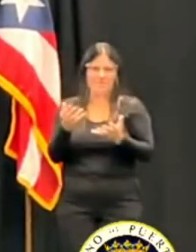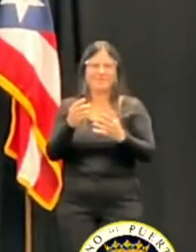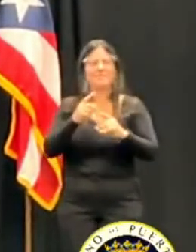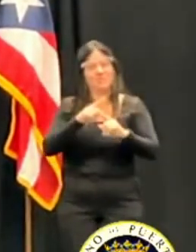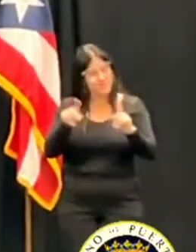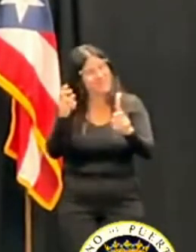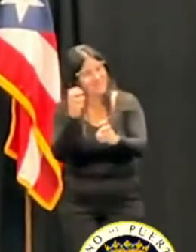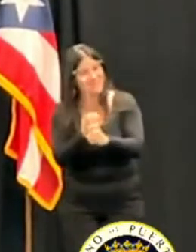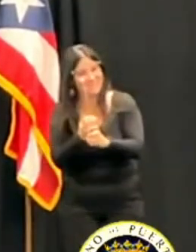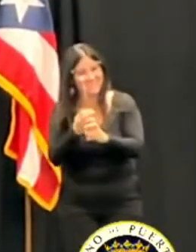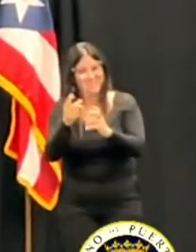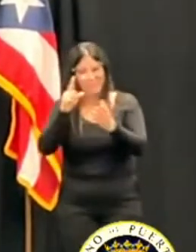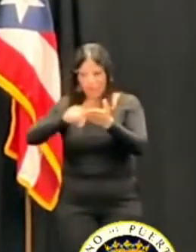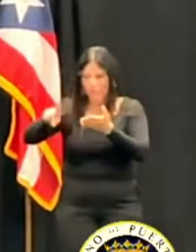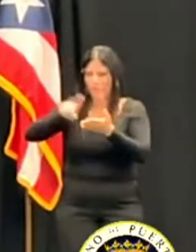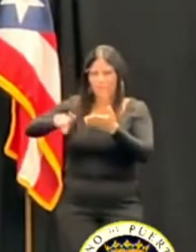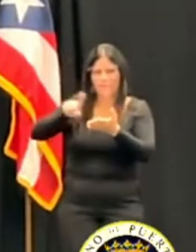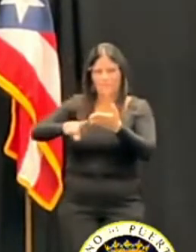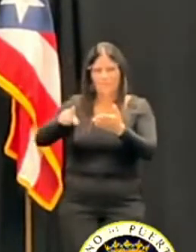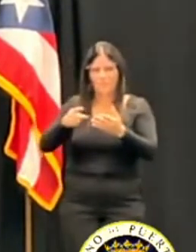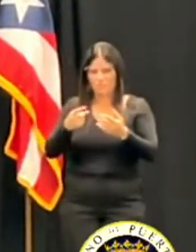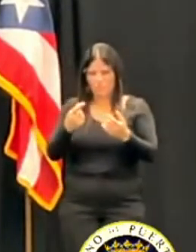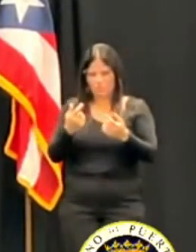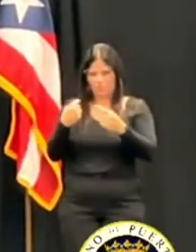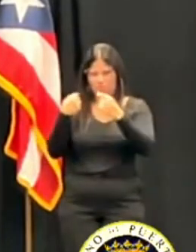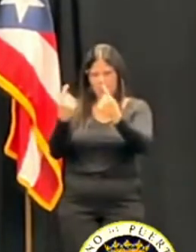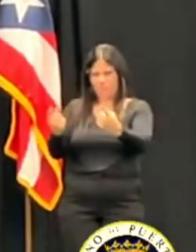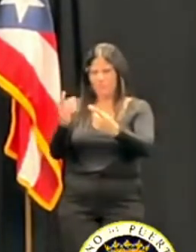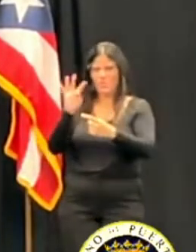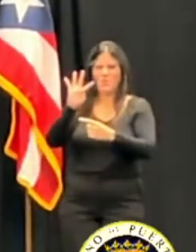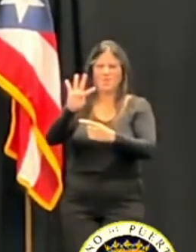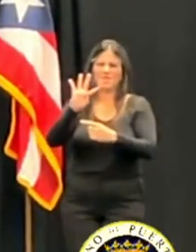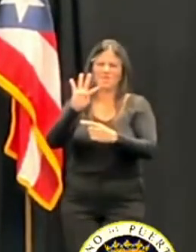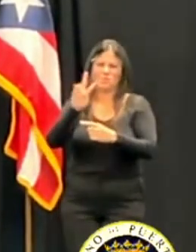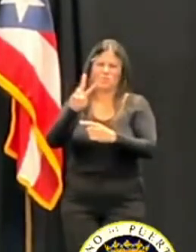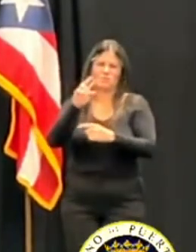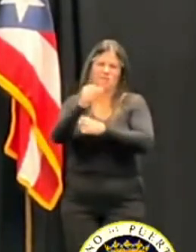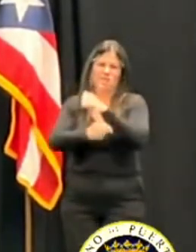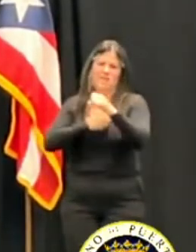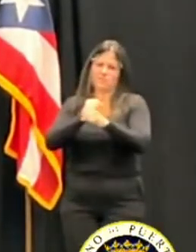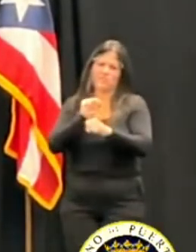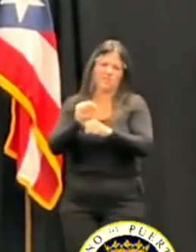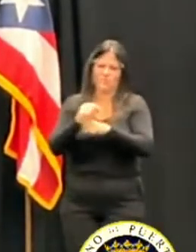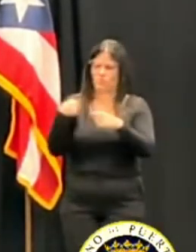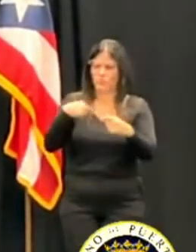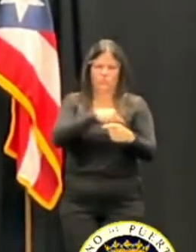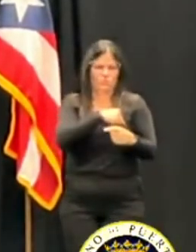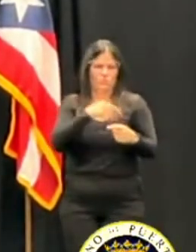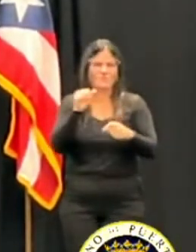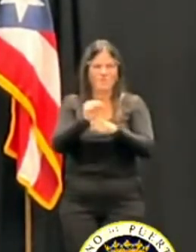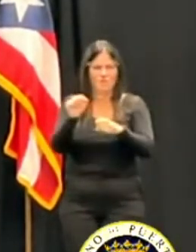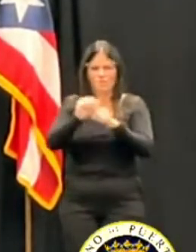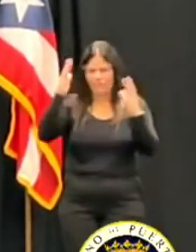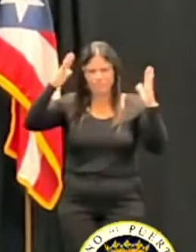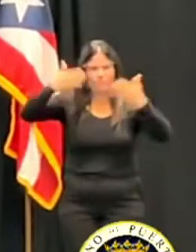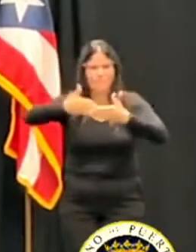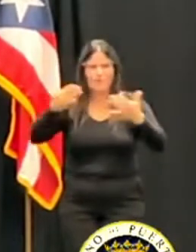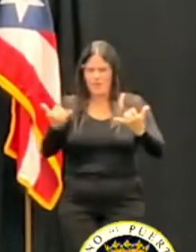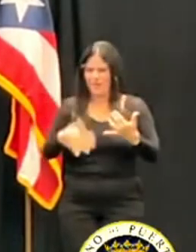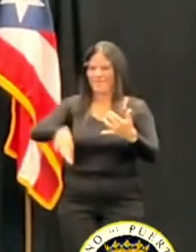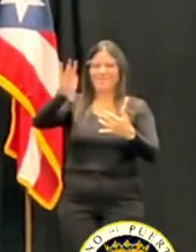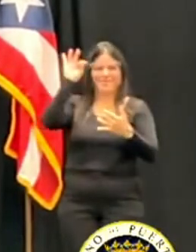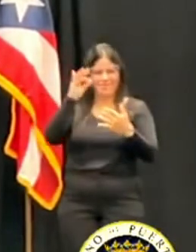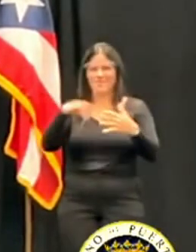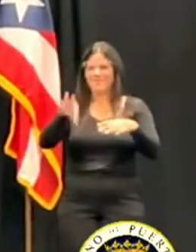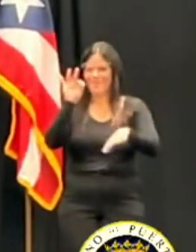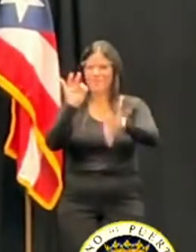y yo llevo 42 años bregando con esto, los auditores vivimos de hacer señalamientos y es lo saludable para